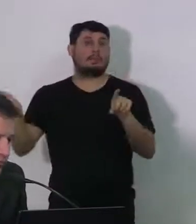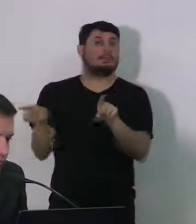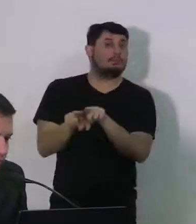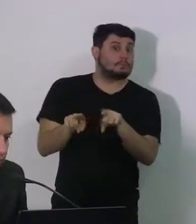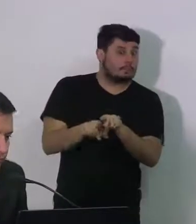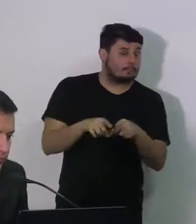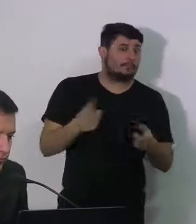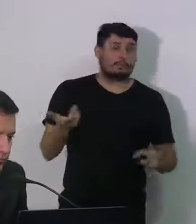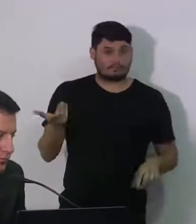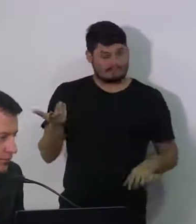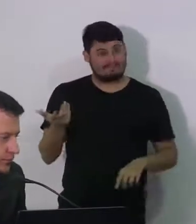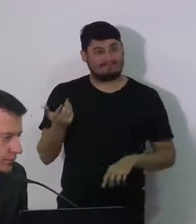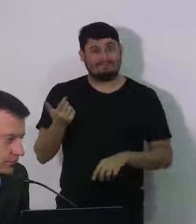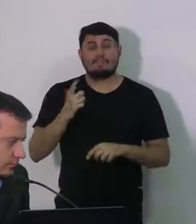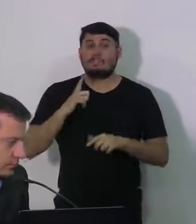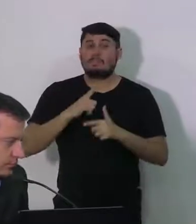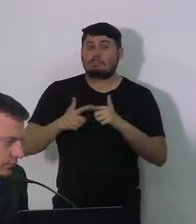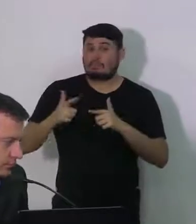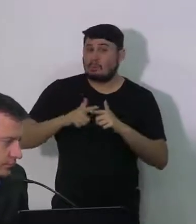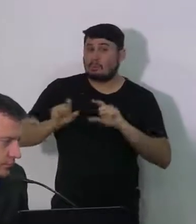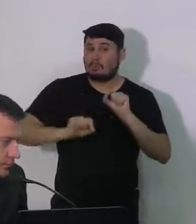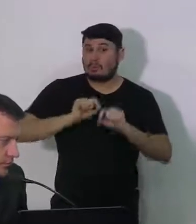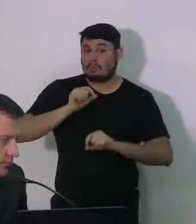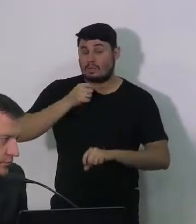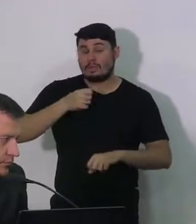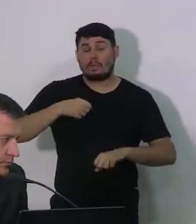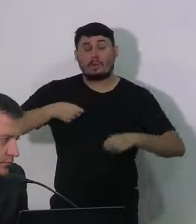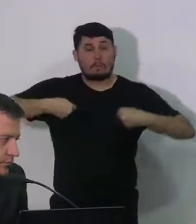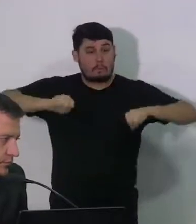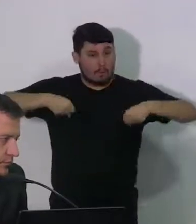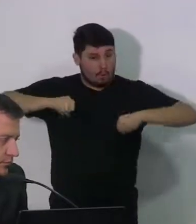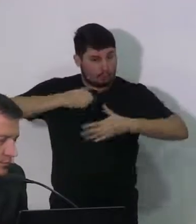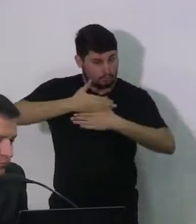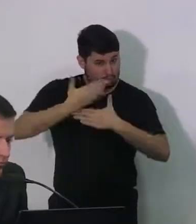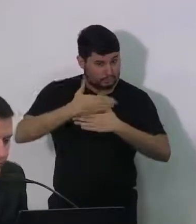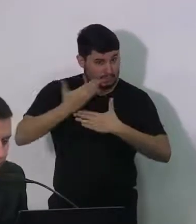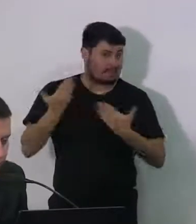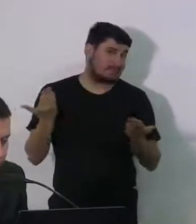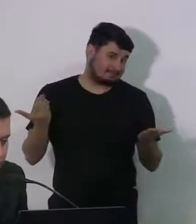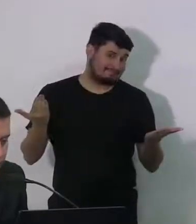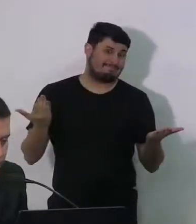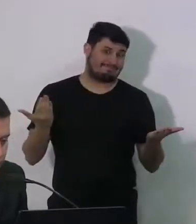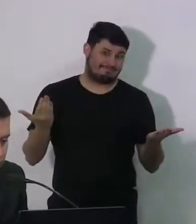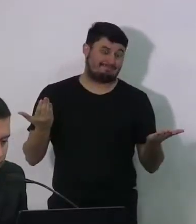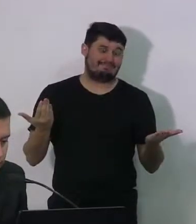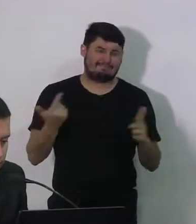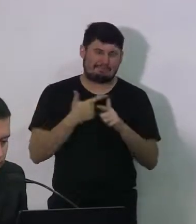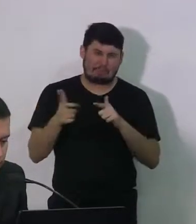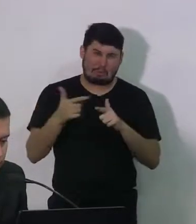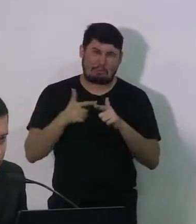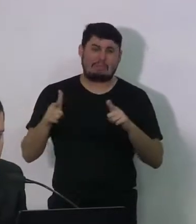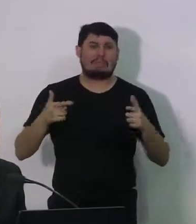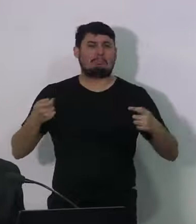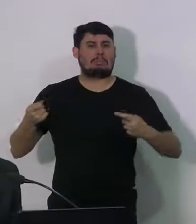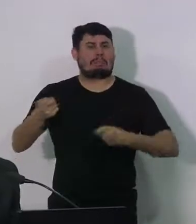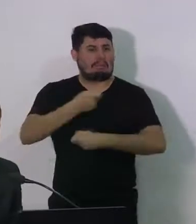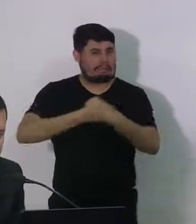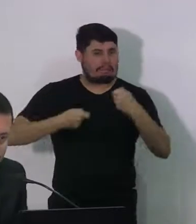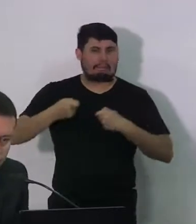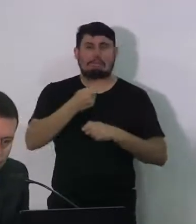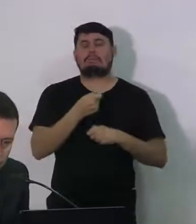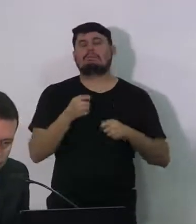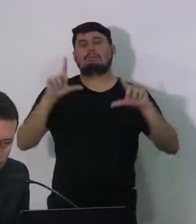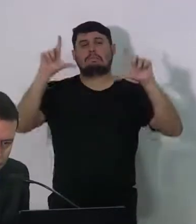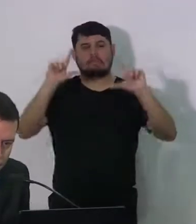Caruaru, porque, claro, o comércio parou, fluxo parou, a partir da plataforma de delivery, com a reunião de